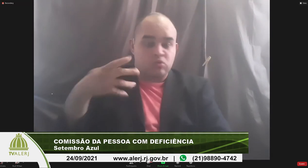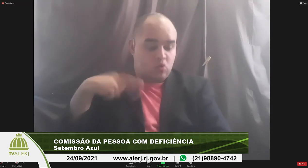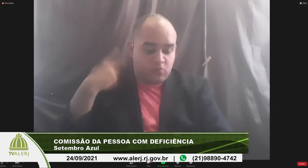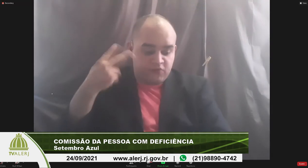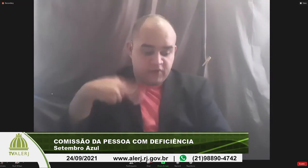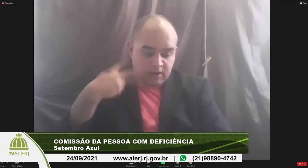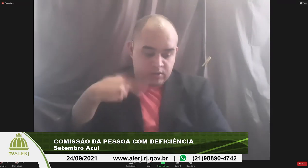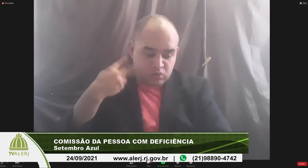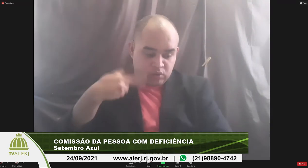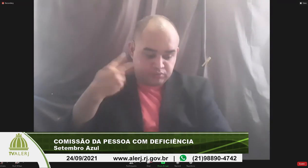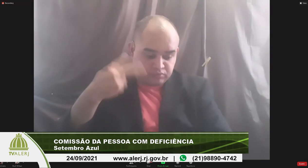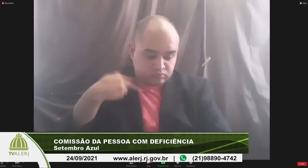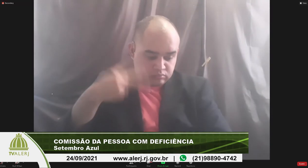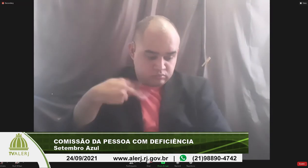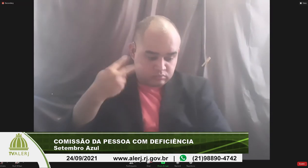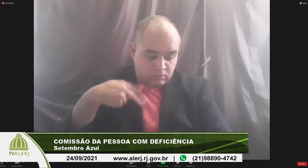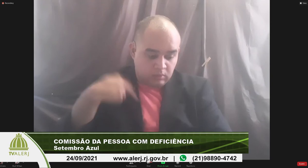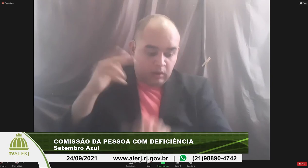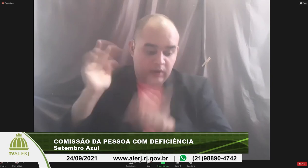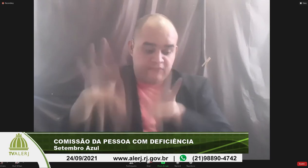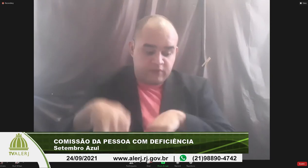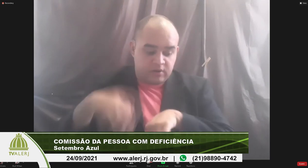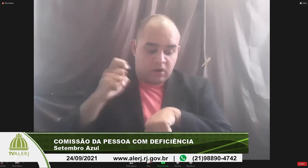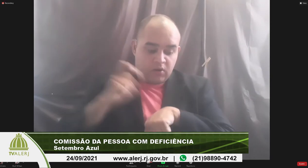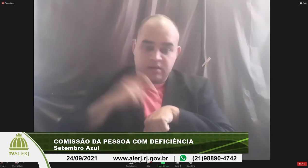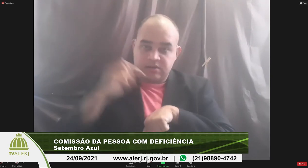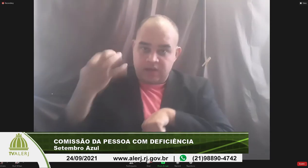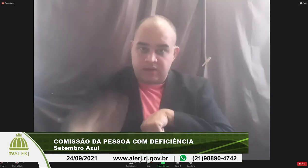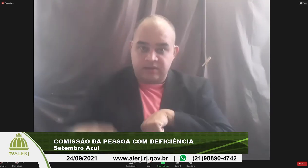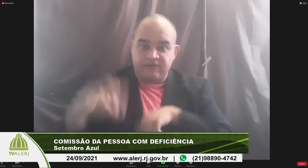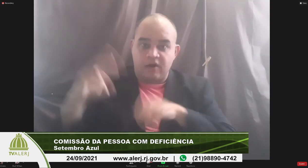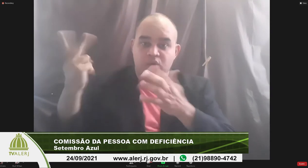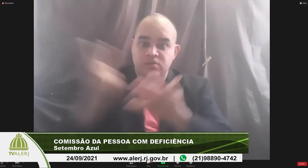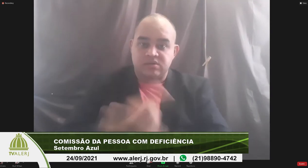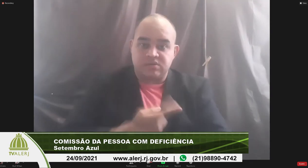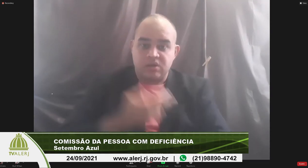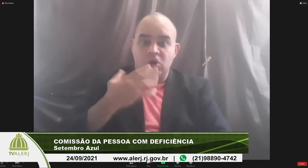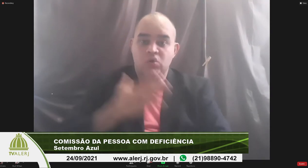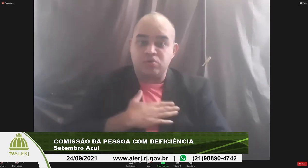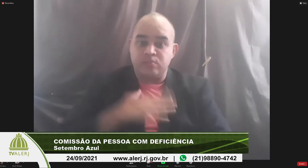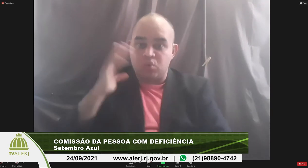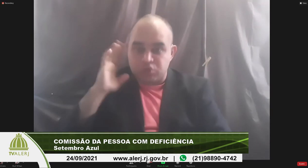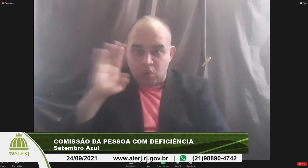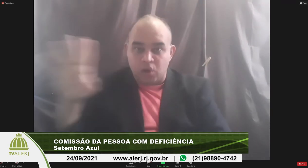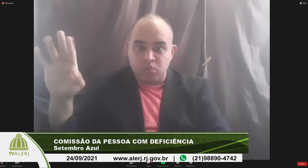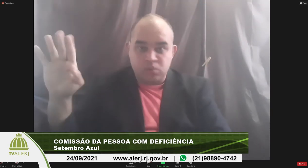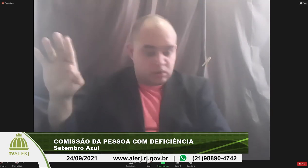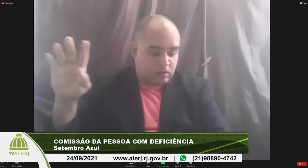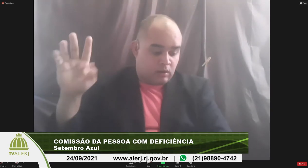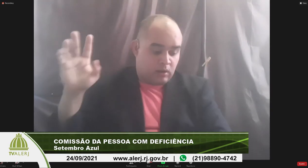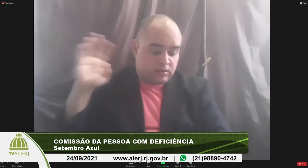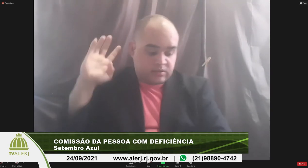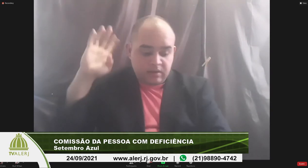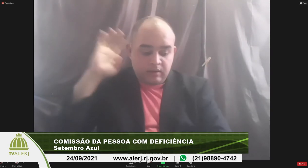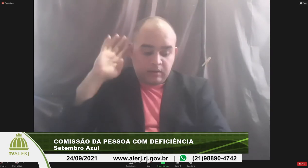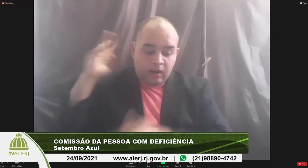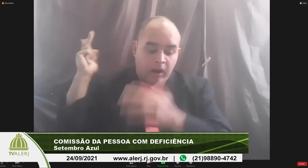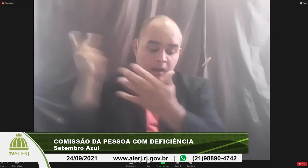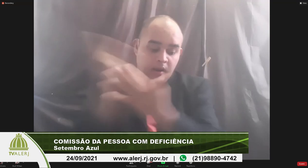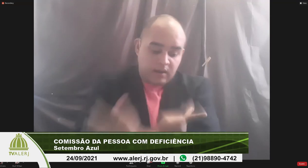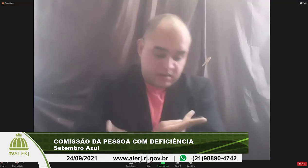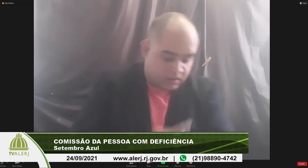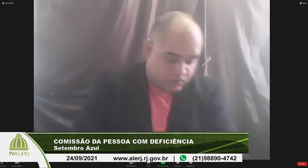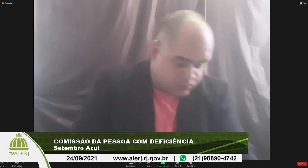como vereador enfim na hora certa vai acontecer os meus sonhos ser